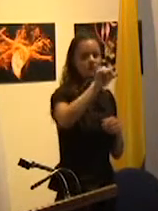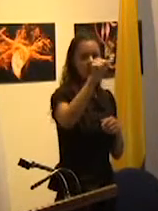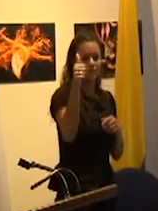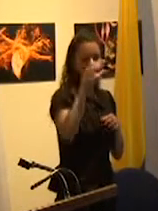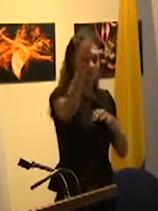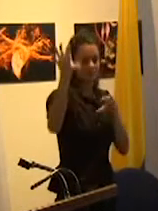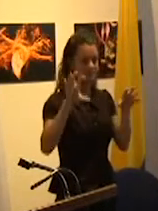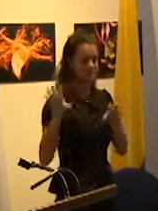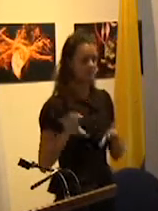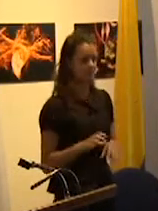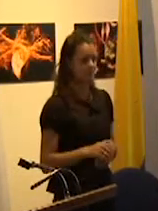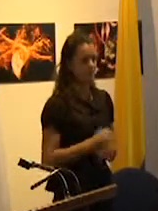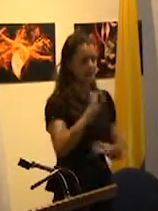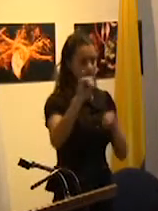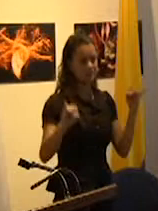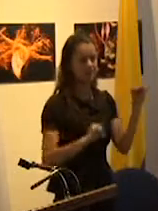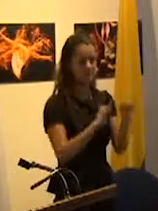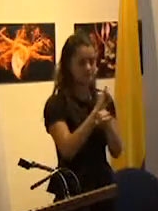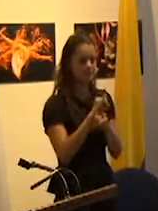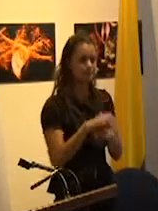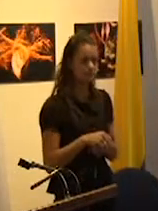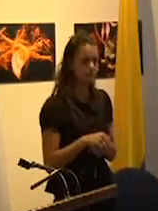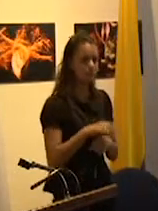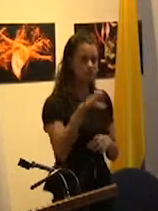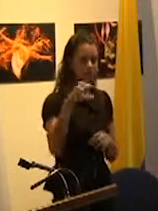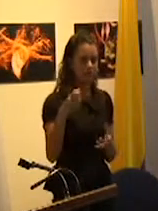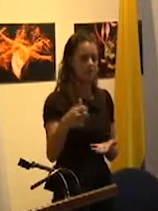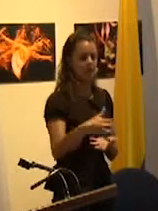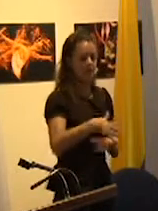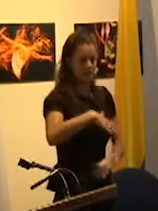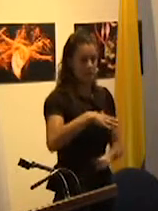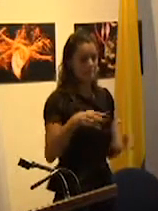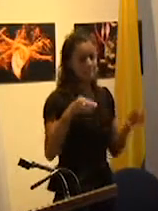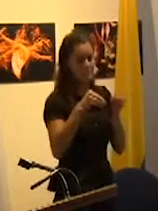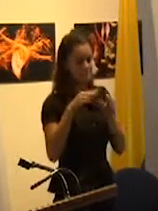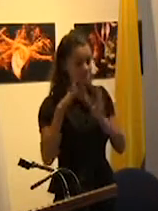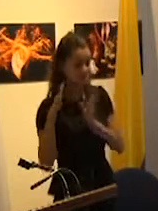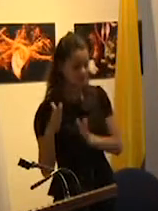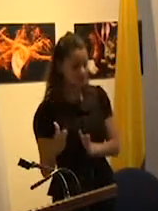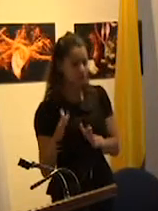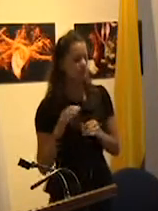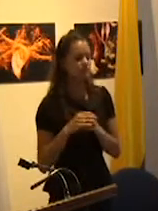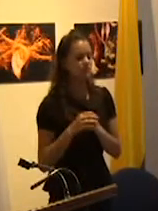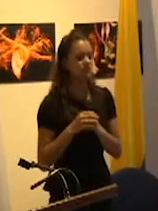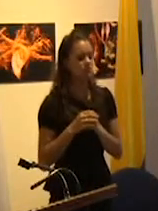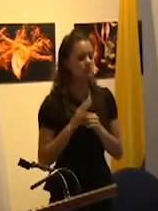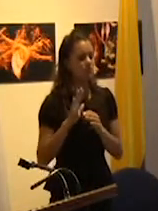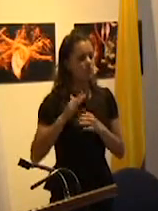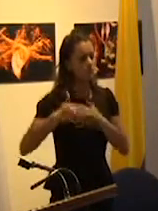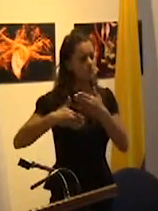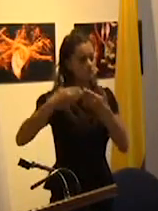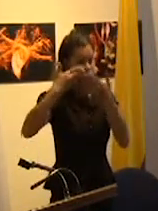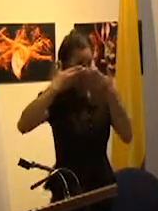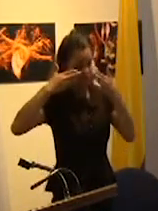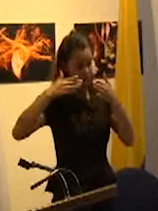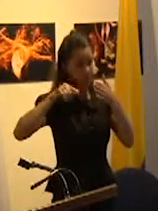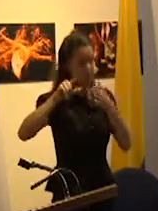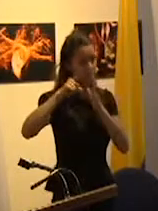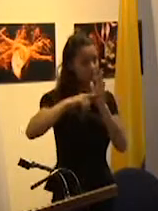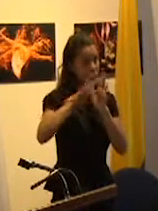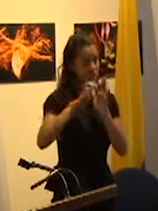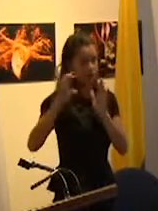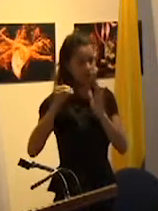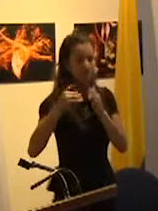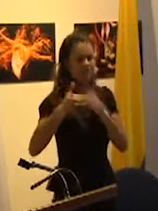además post recuperación democrática en los 90 comienzan los procesos de